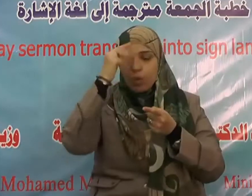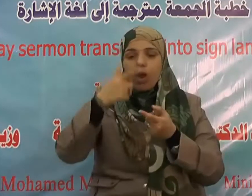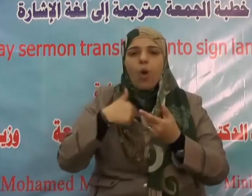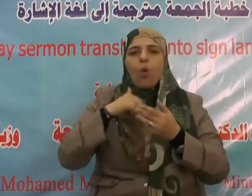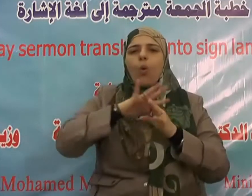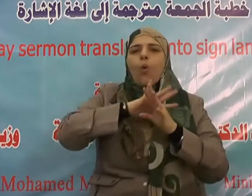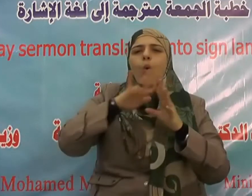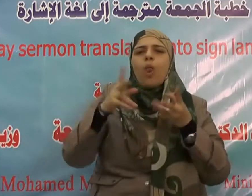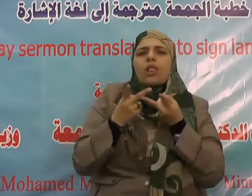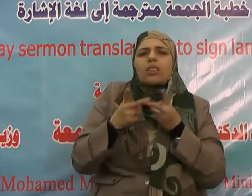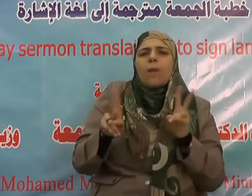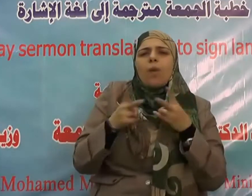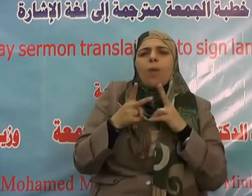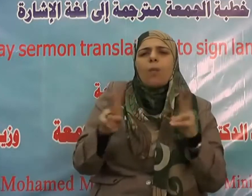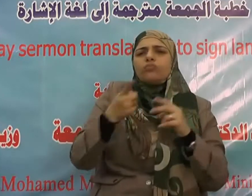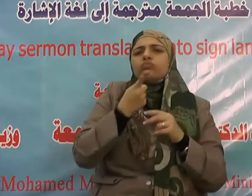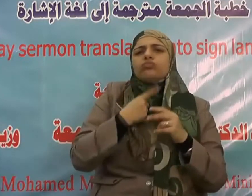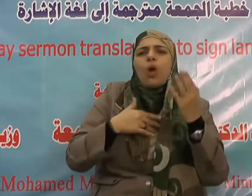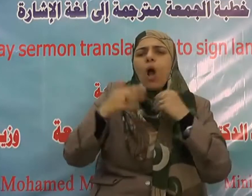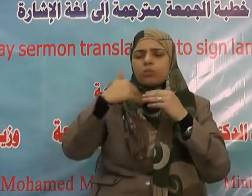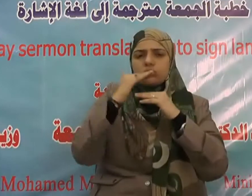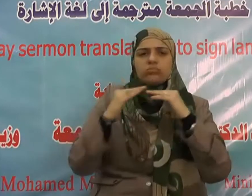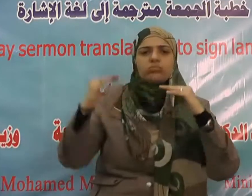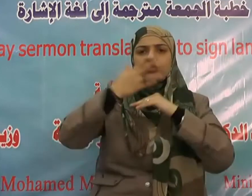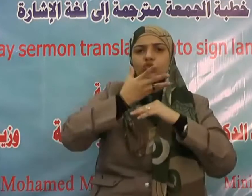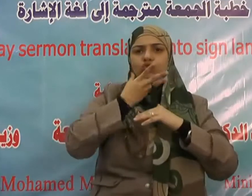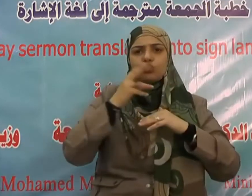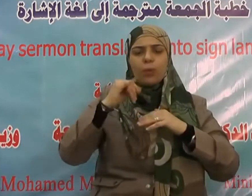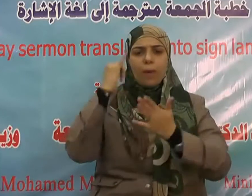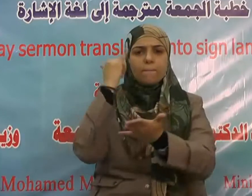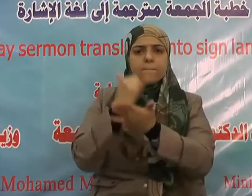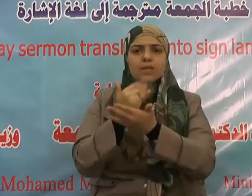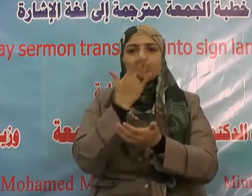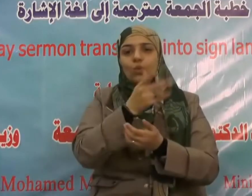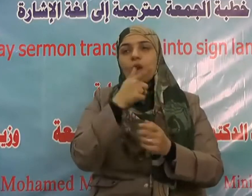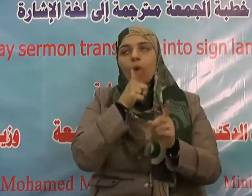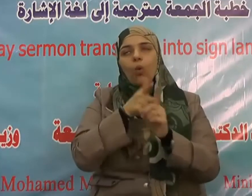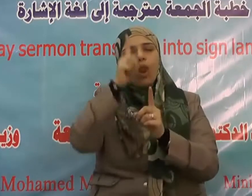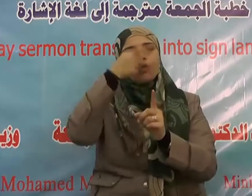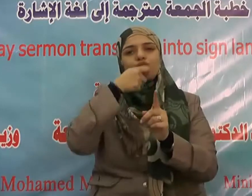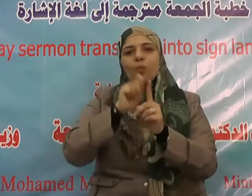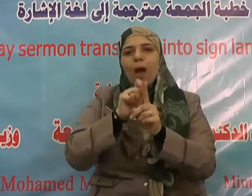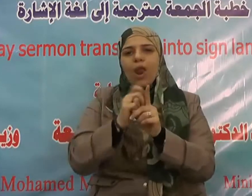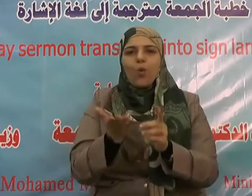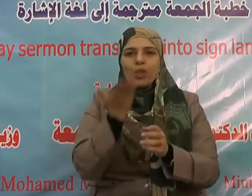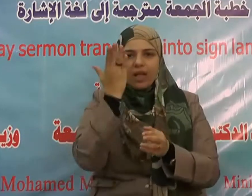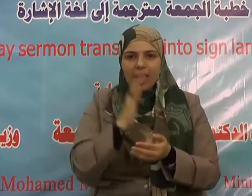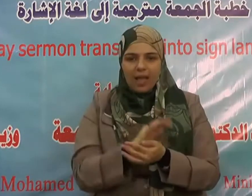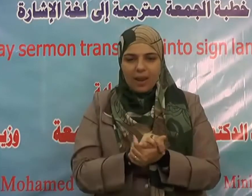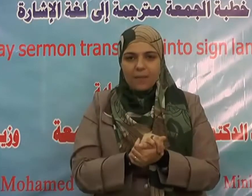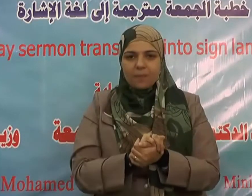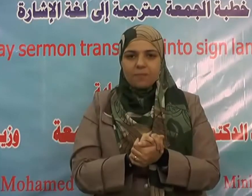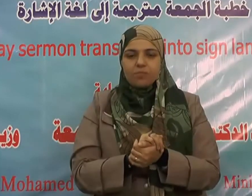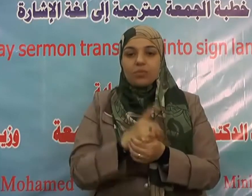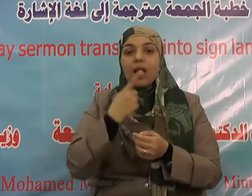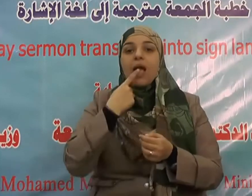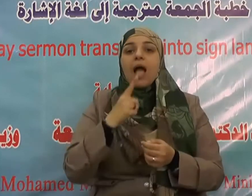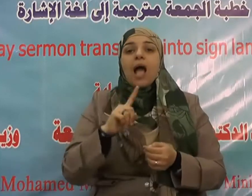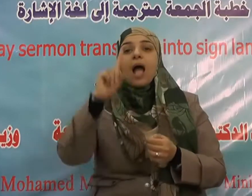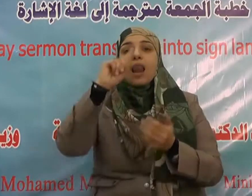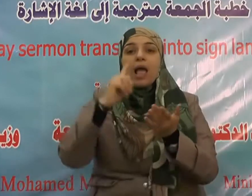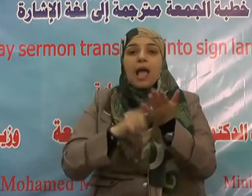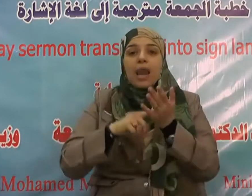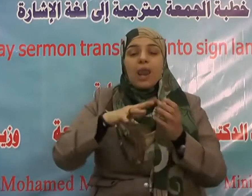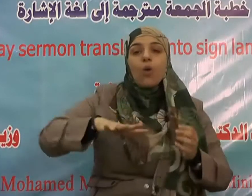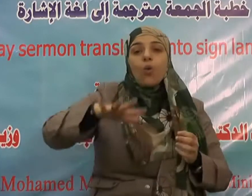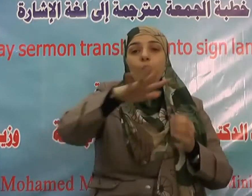فانقلبوا بنعمة من الله وفضل لم يمسسهم سوء واتبعوا